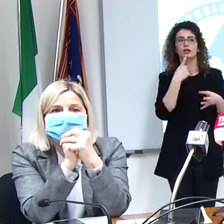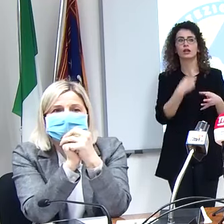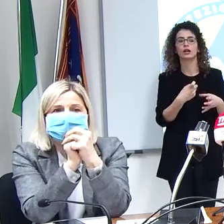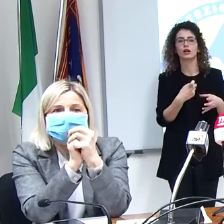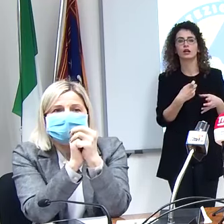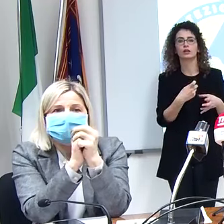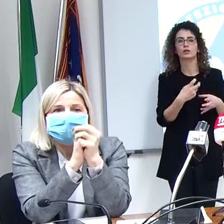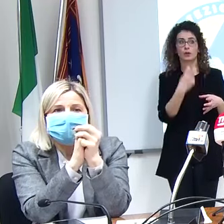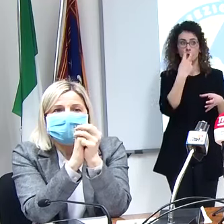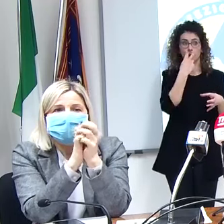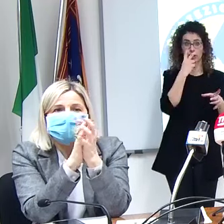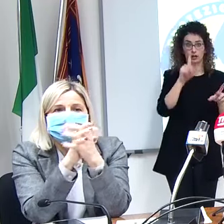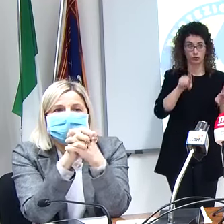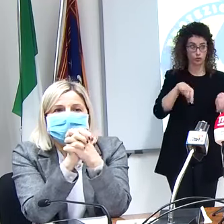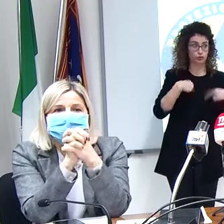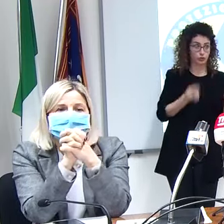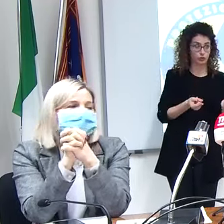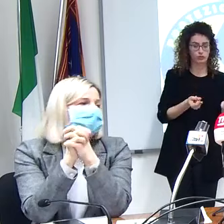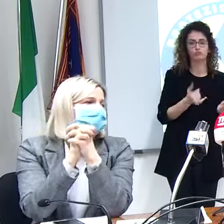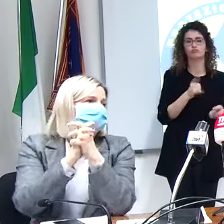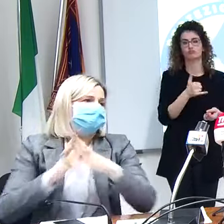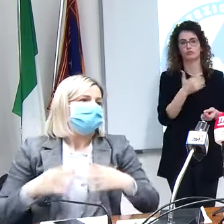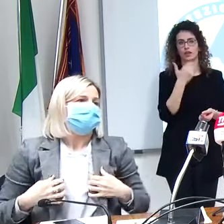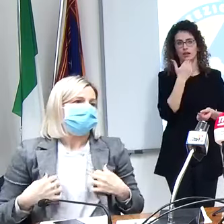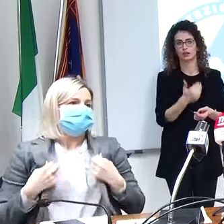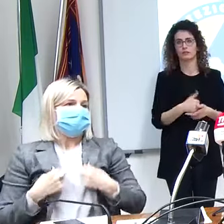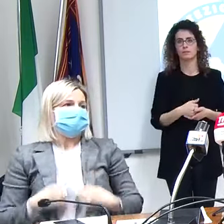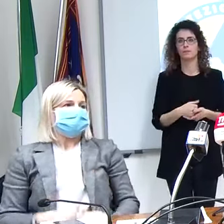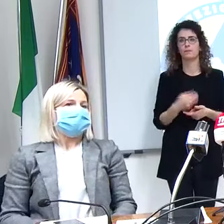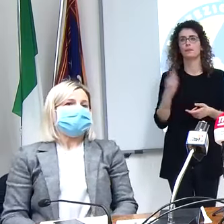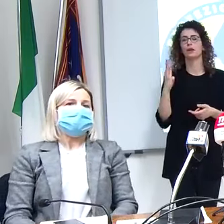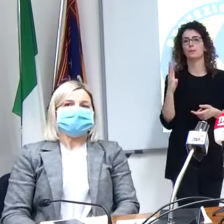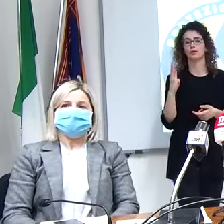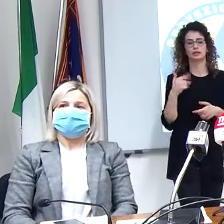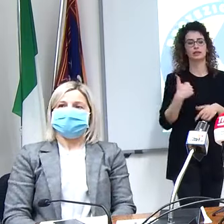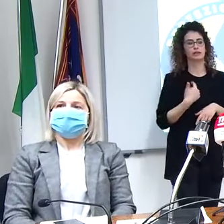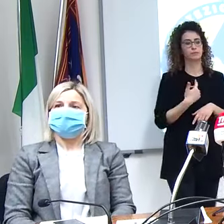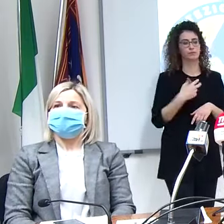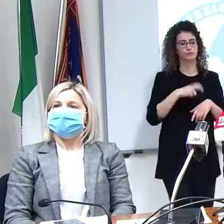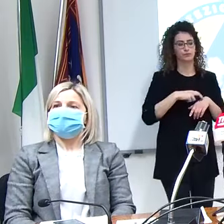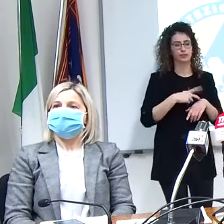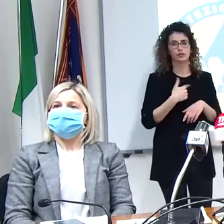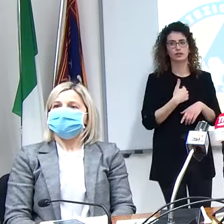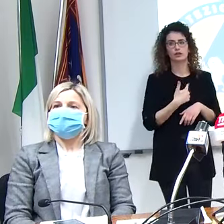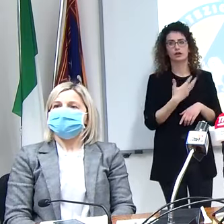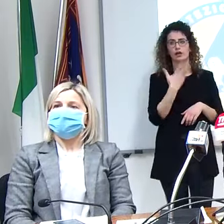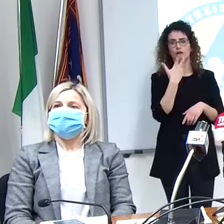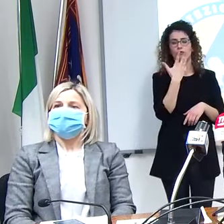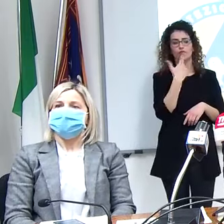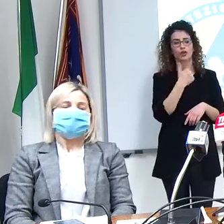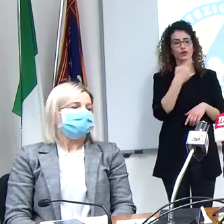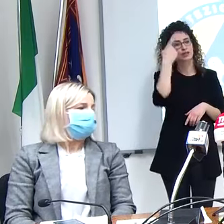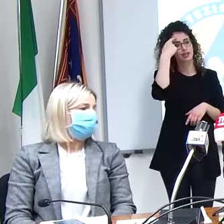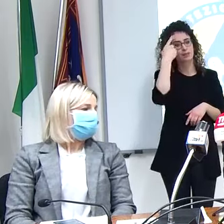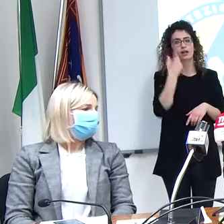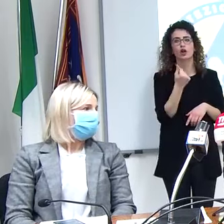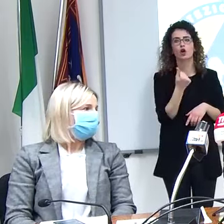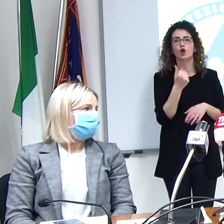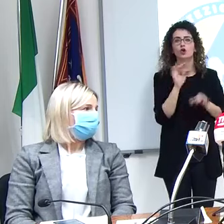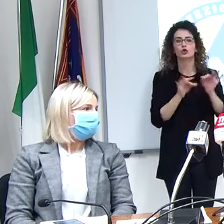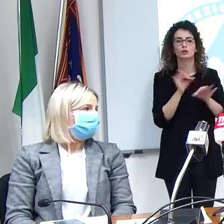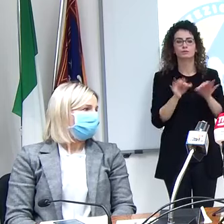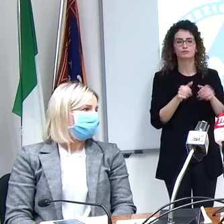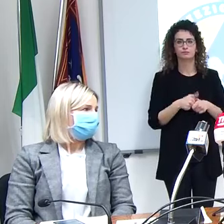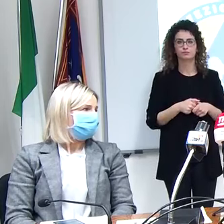'avvocato le facciamo dopo dopo dopo buone grazie sì dottoressa io ho curioso di sapere il costo della cura se si può sapere quanto costa sì